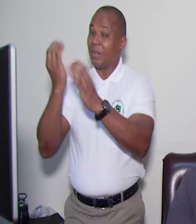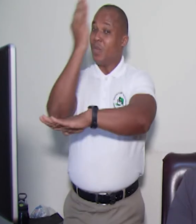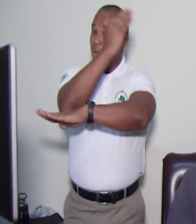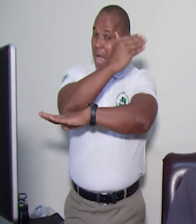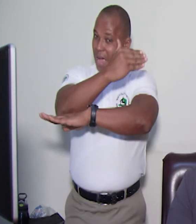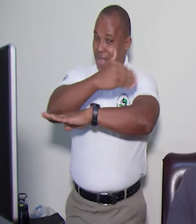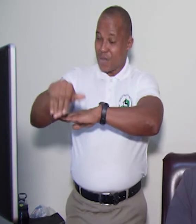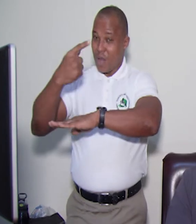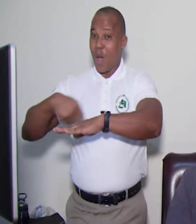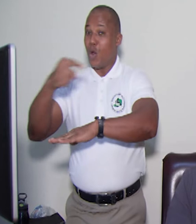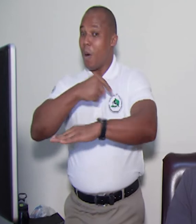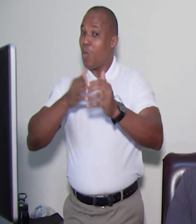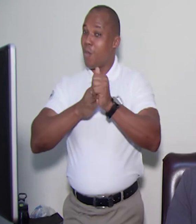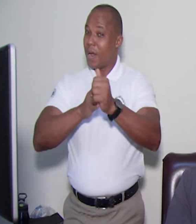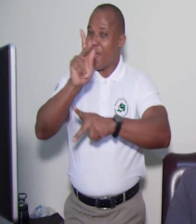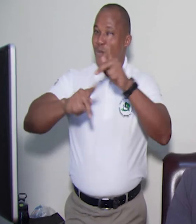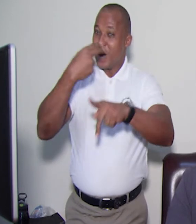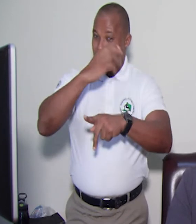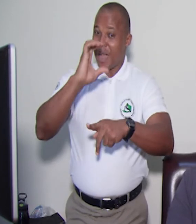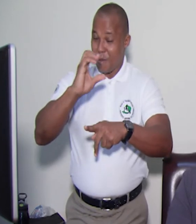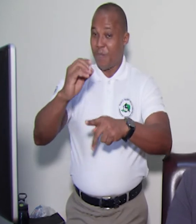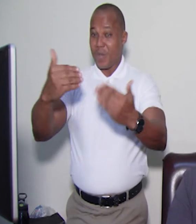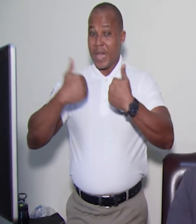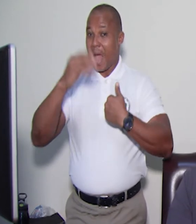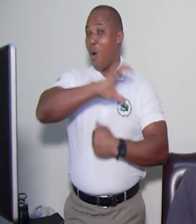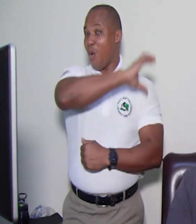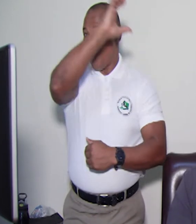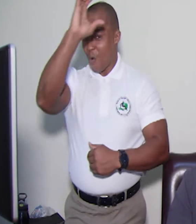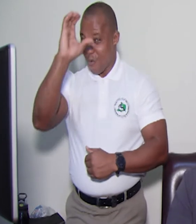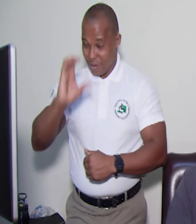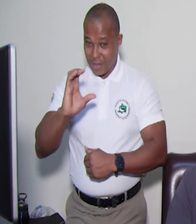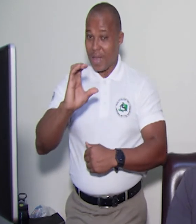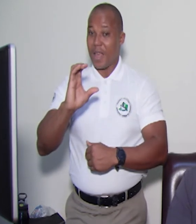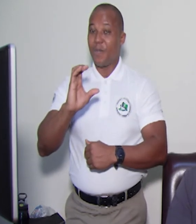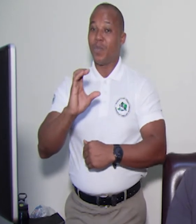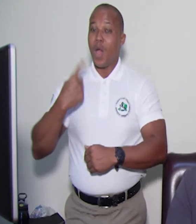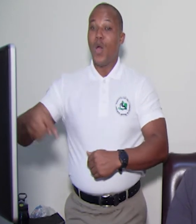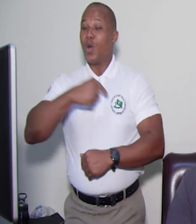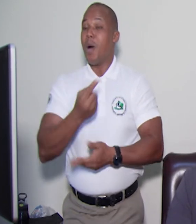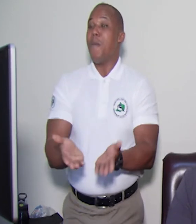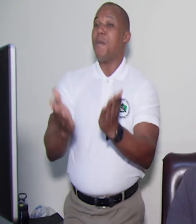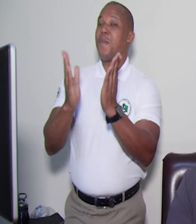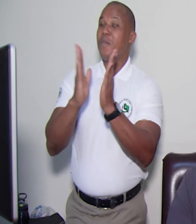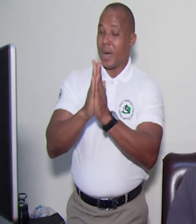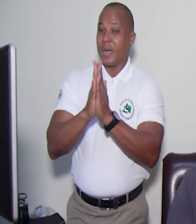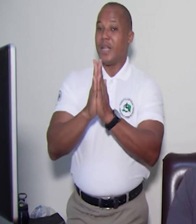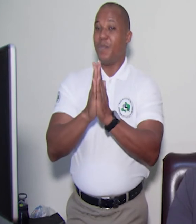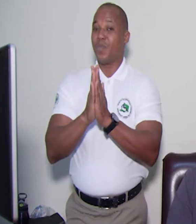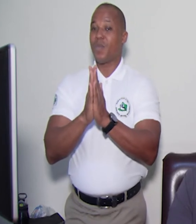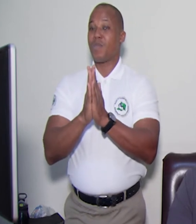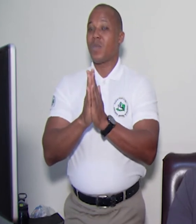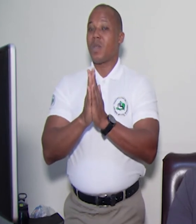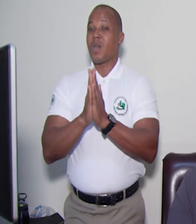a menm nou te menye yoa. Donk te genye en ti komite ki te fet kote ke yon troyo nou te moun de e ke avek gardien yon l